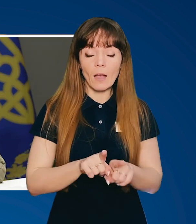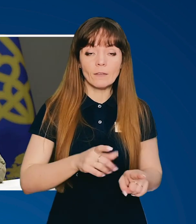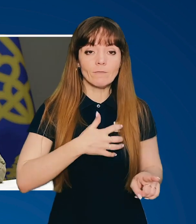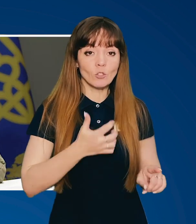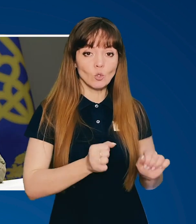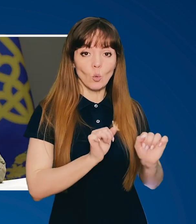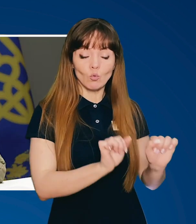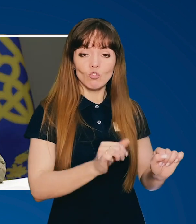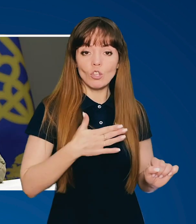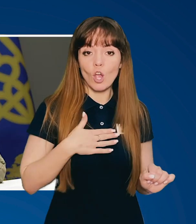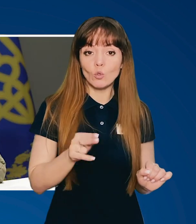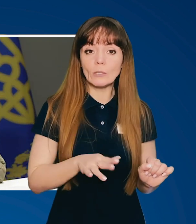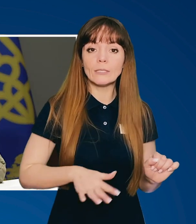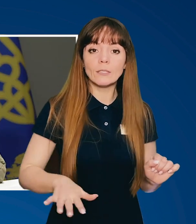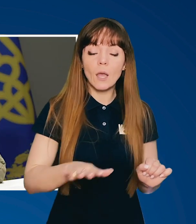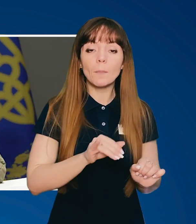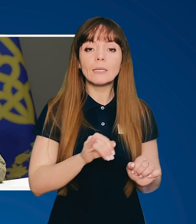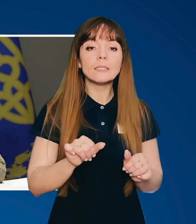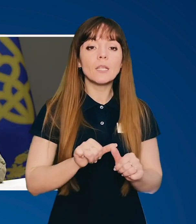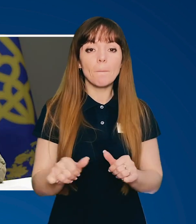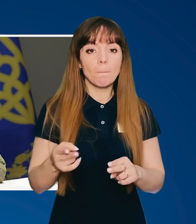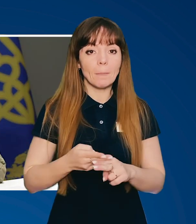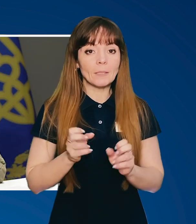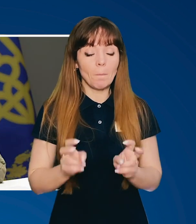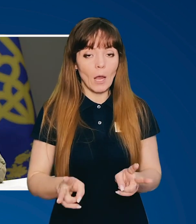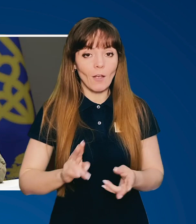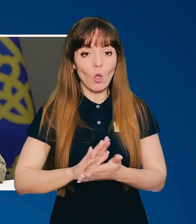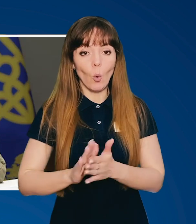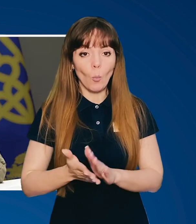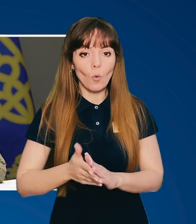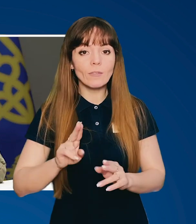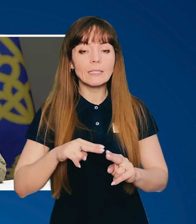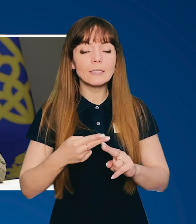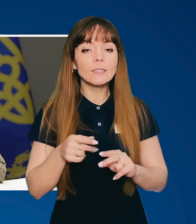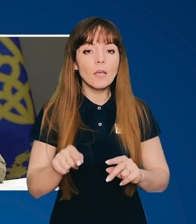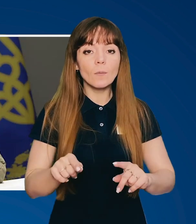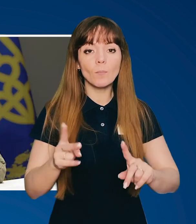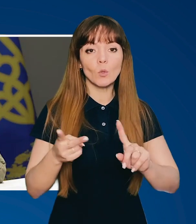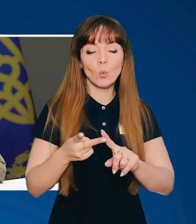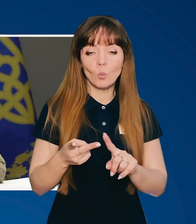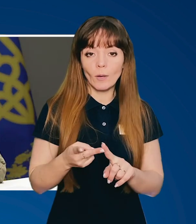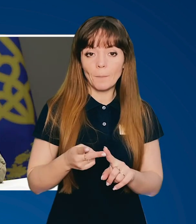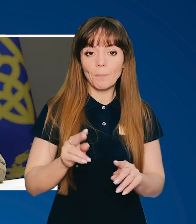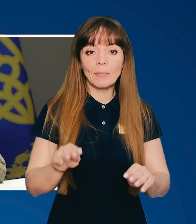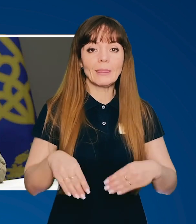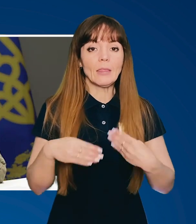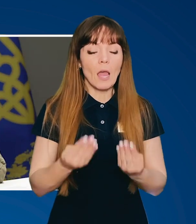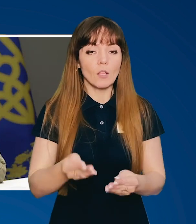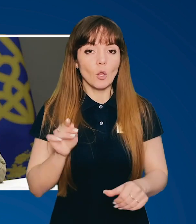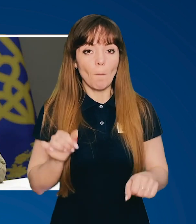відстоюючи нашу землю і саме безпекові умови, це друге, дати можливість